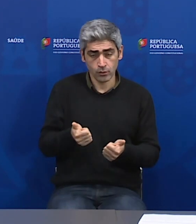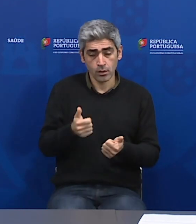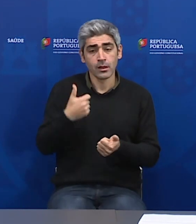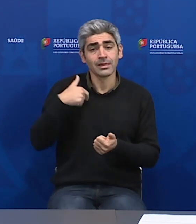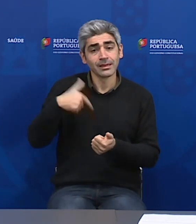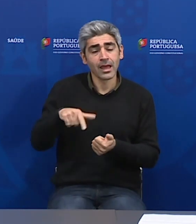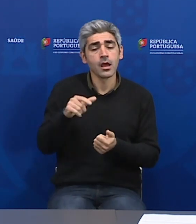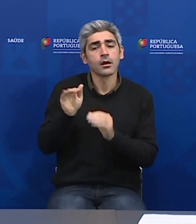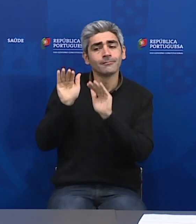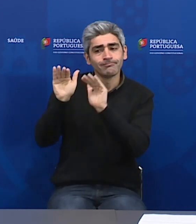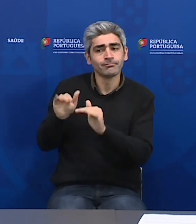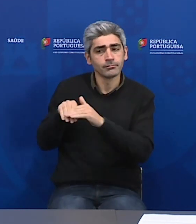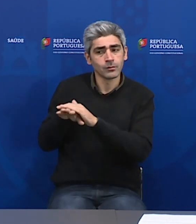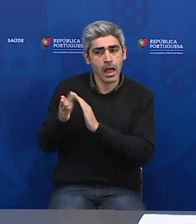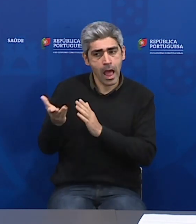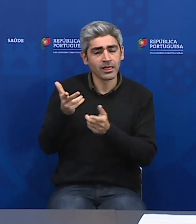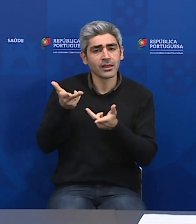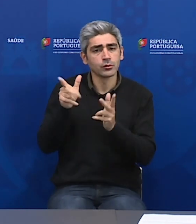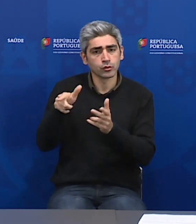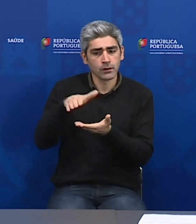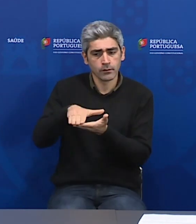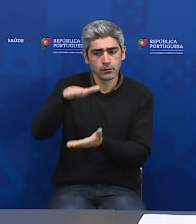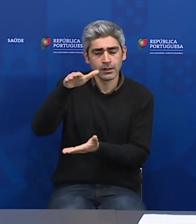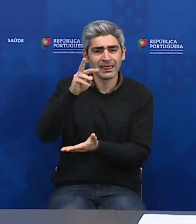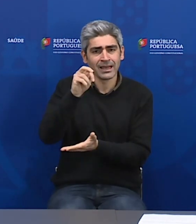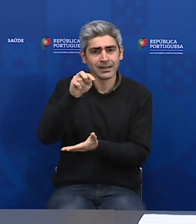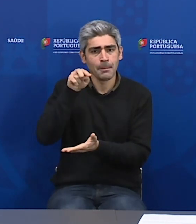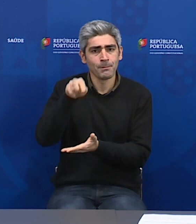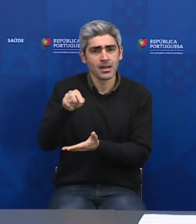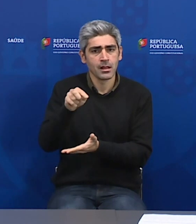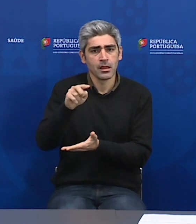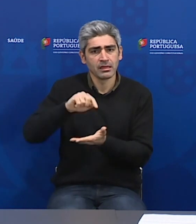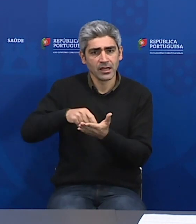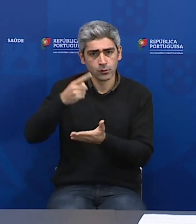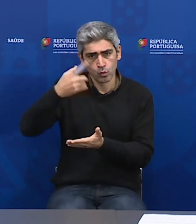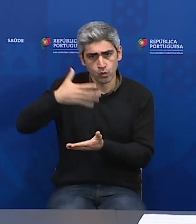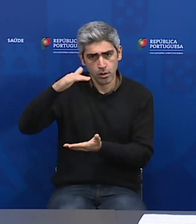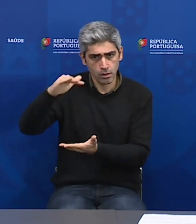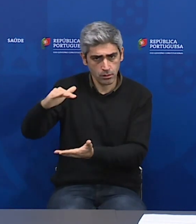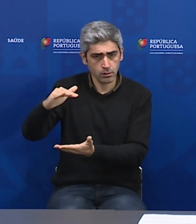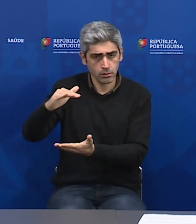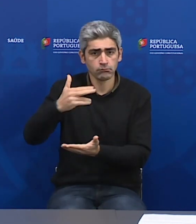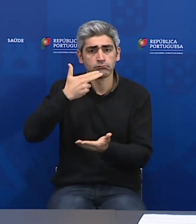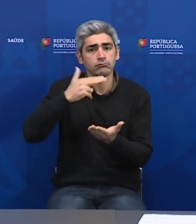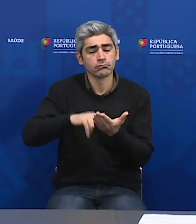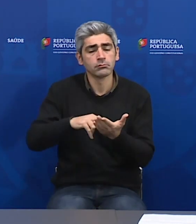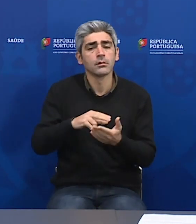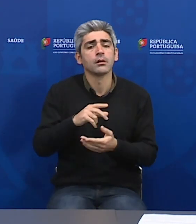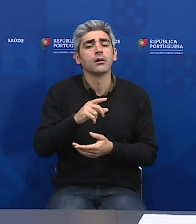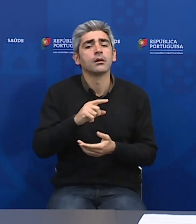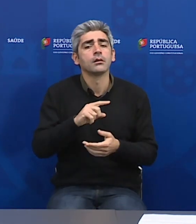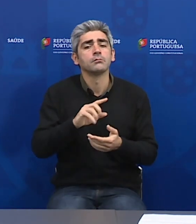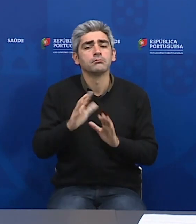um estoque de cerca de 30 mil testes por dia, estamos realmente a realizar